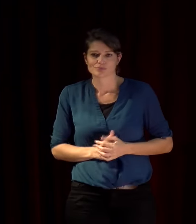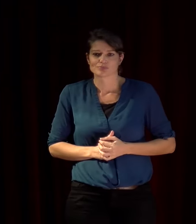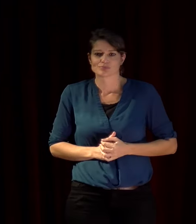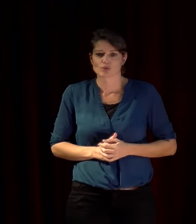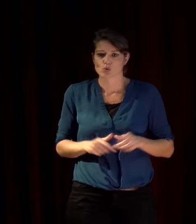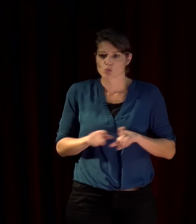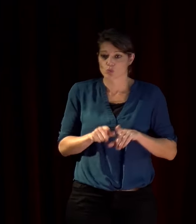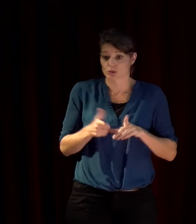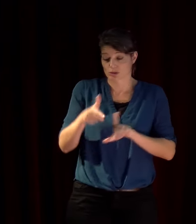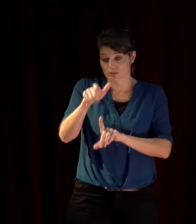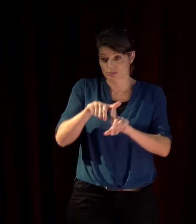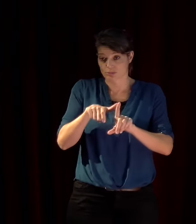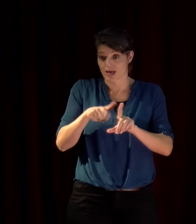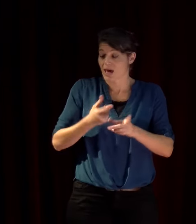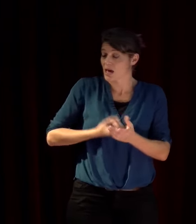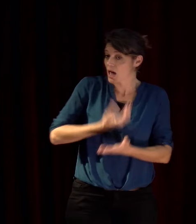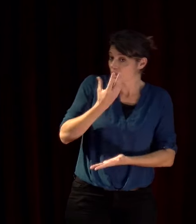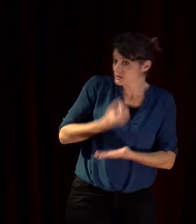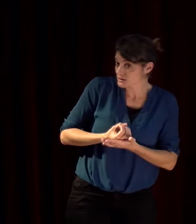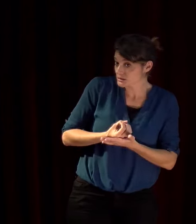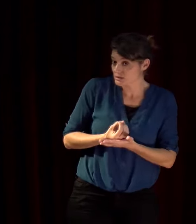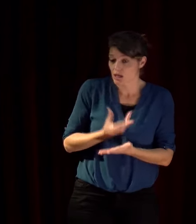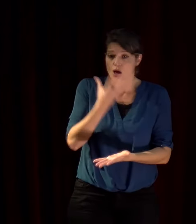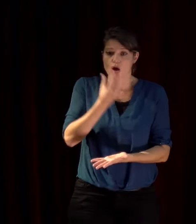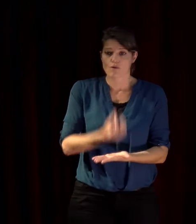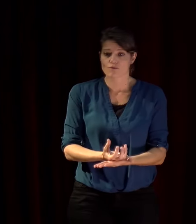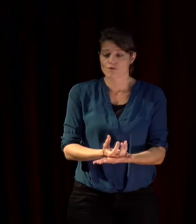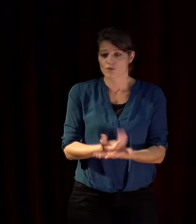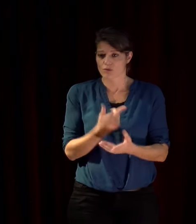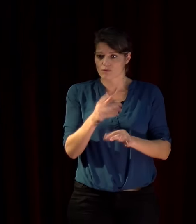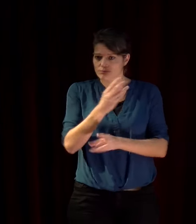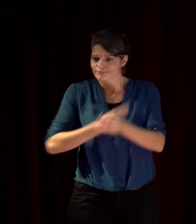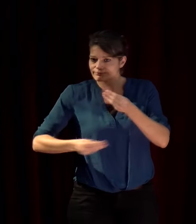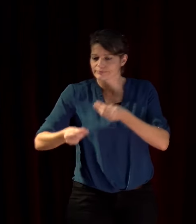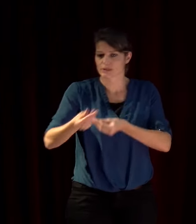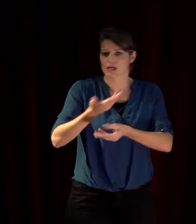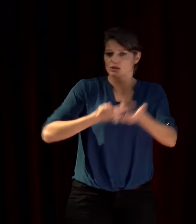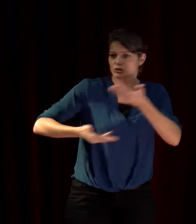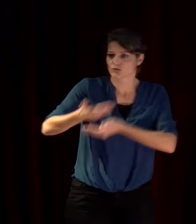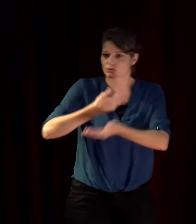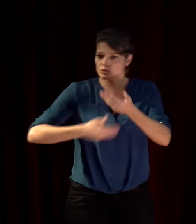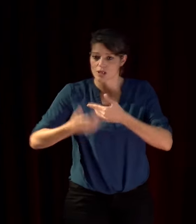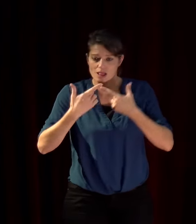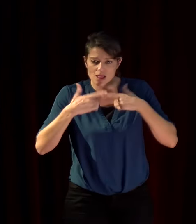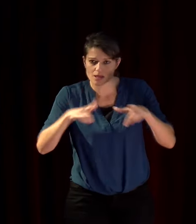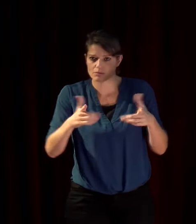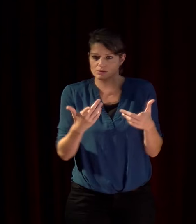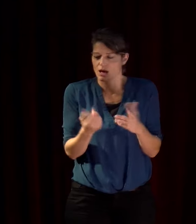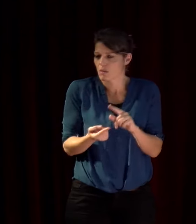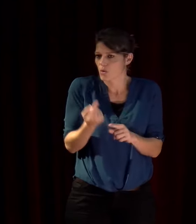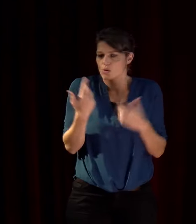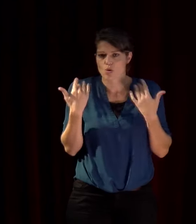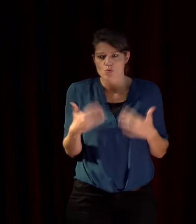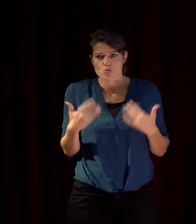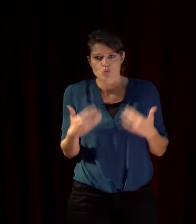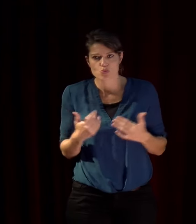liberté de circulation des artistes et des oeuvres dans le secteur culturel et artistique est très importante et nécessaire